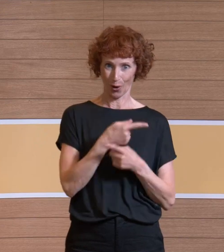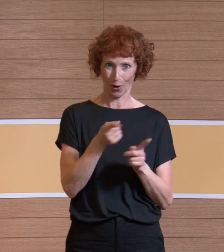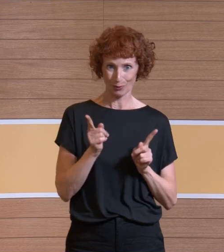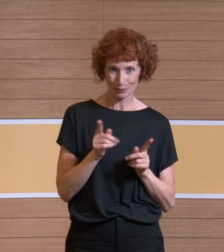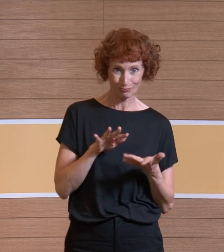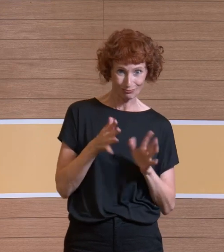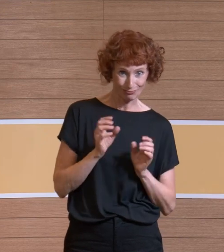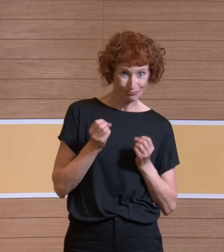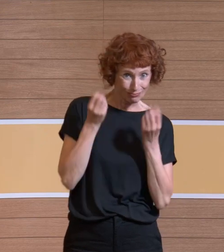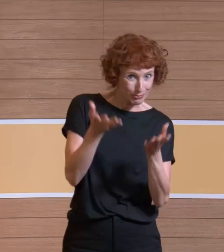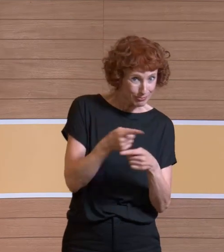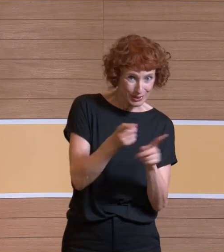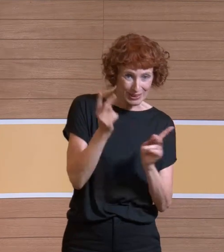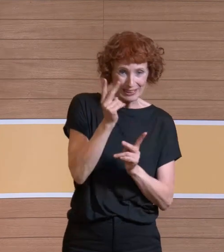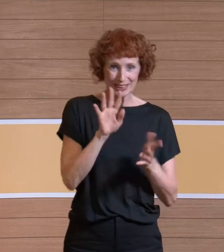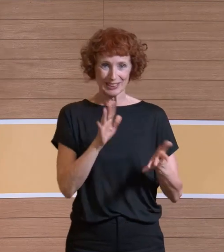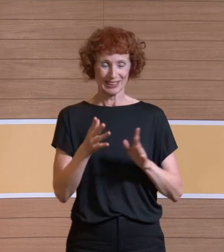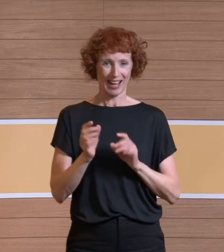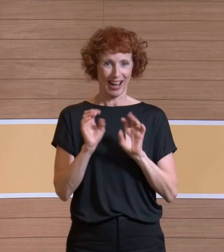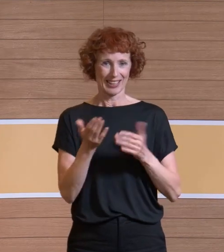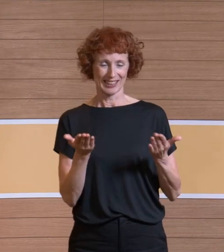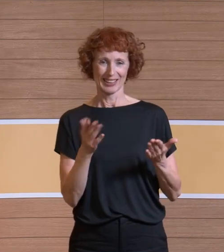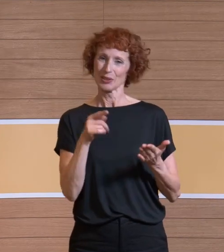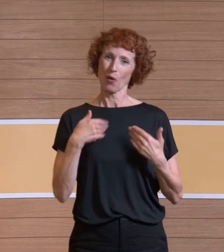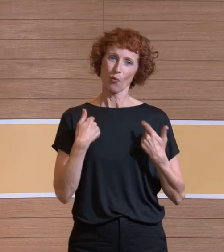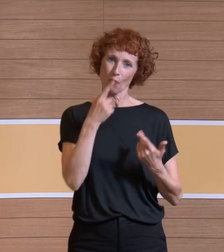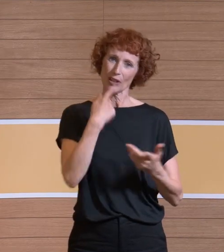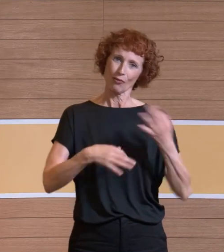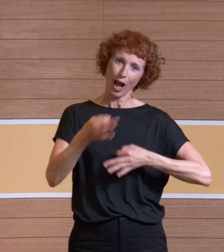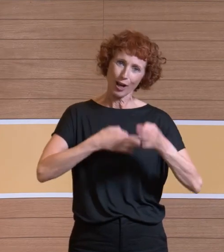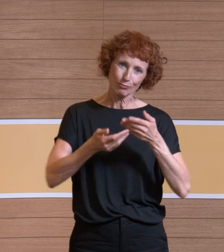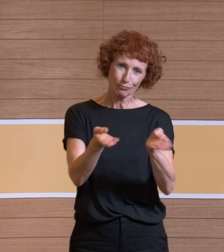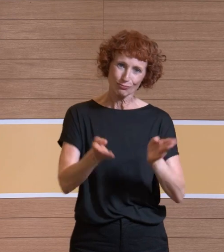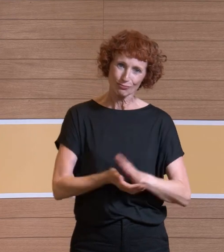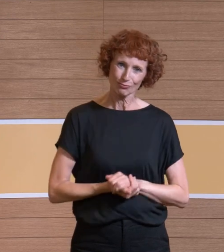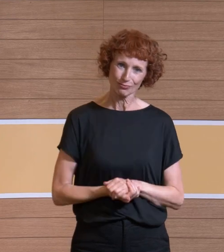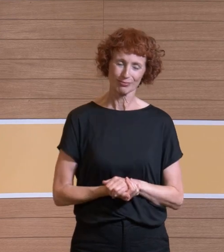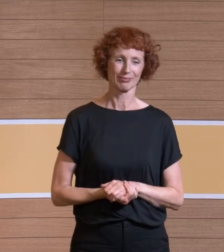einigermaßen rüberbringen und freue mich auf Fragen, auf Ihre Fragen.